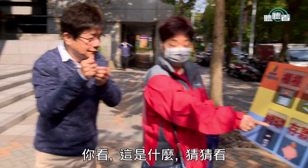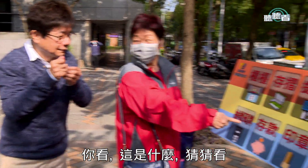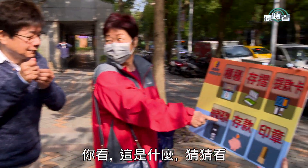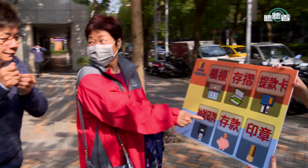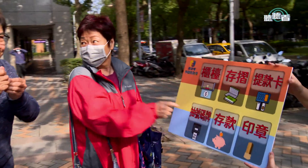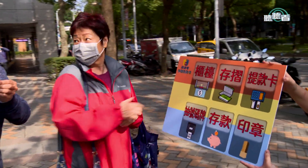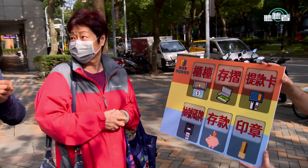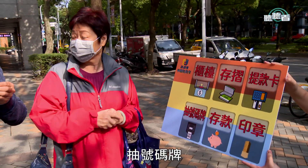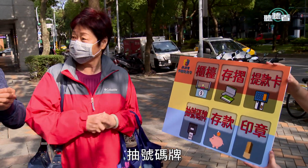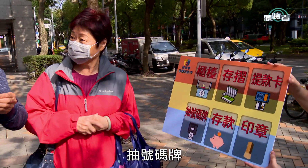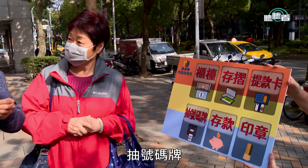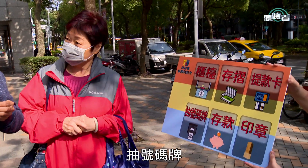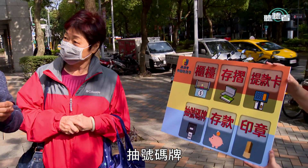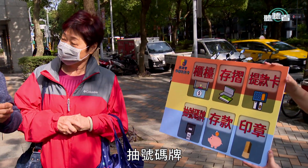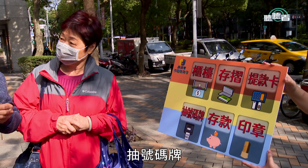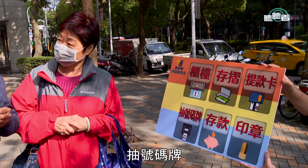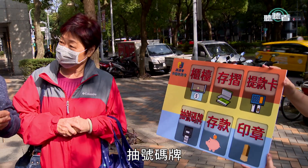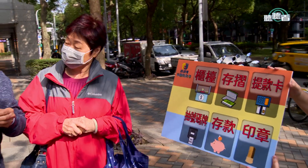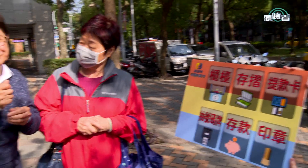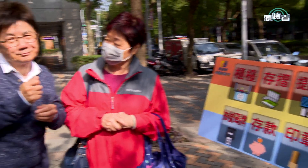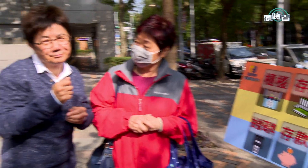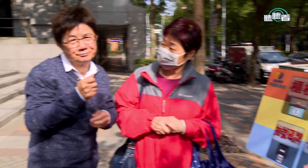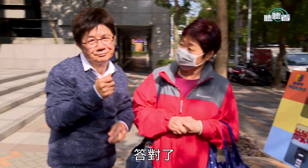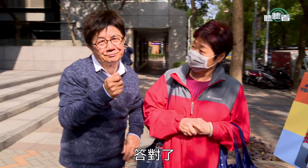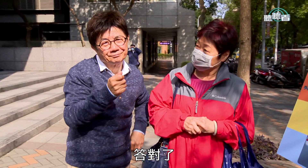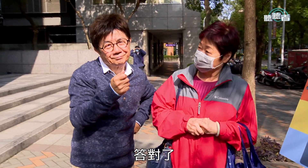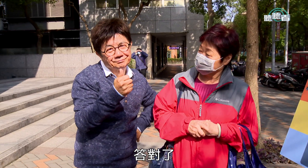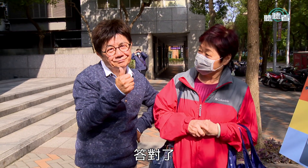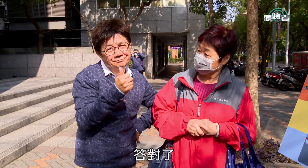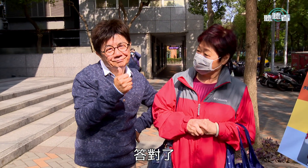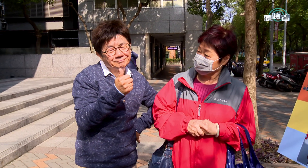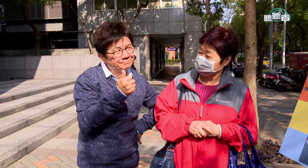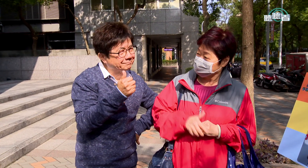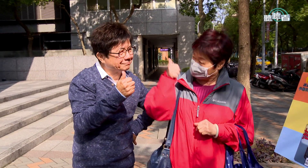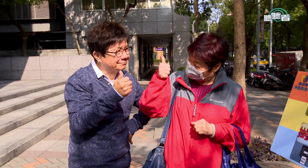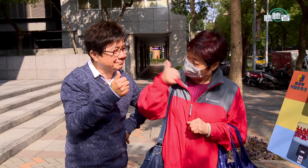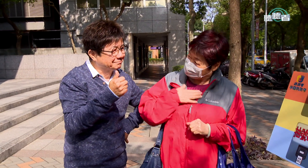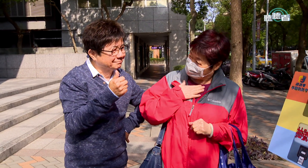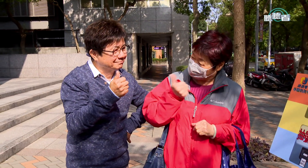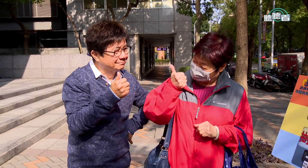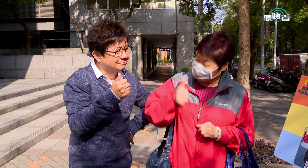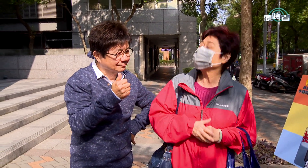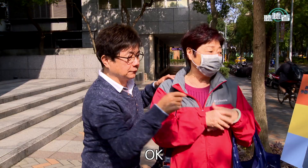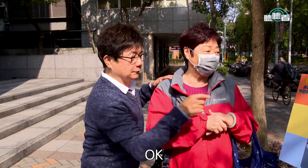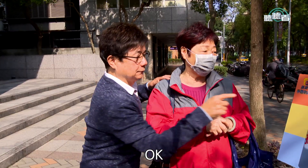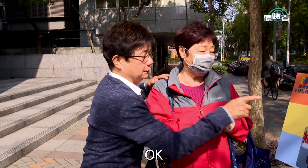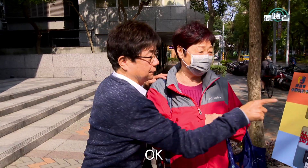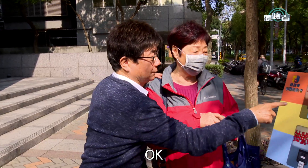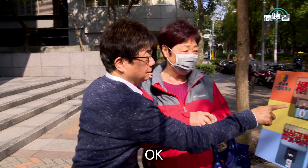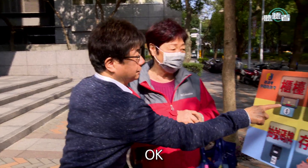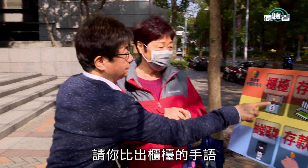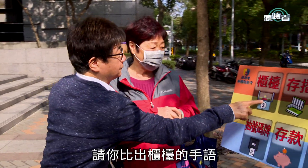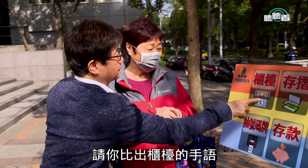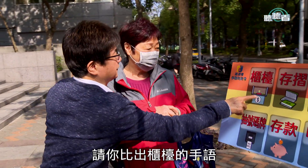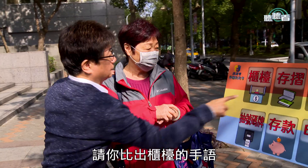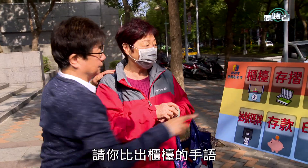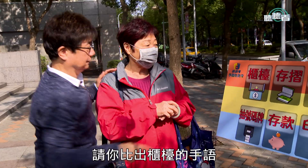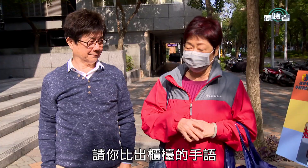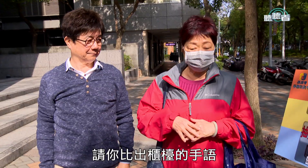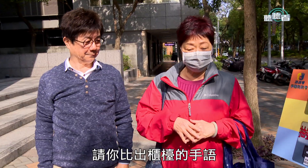哎抽号码牌哎答对了再考一个再考一个嗯好请你比出柜台的手